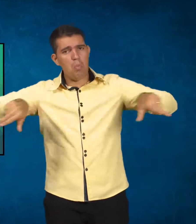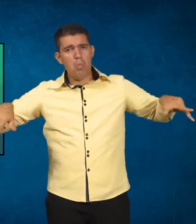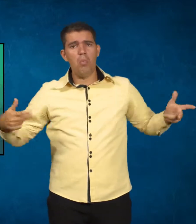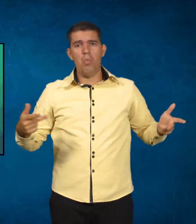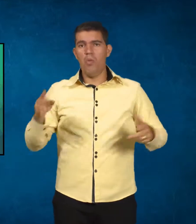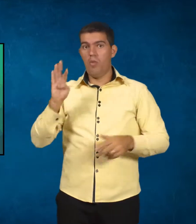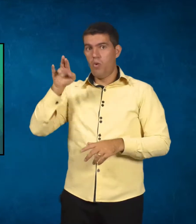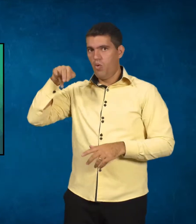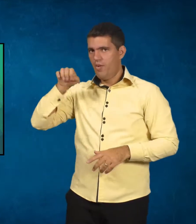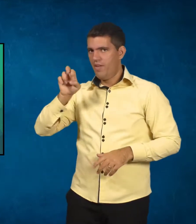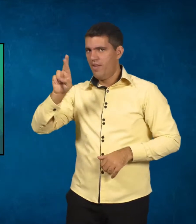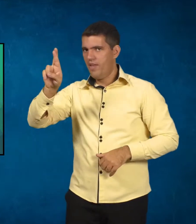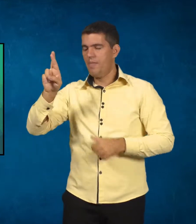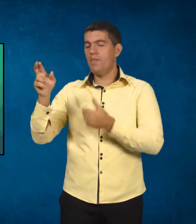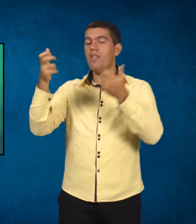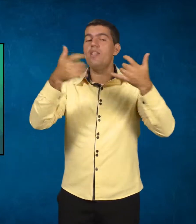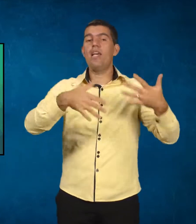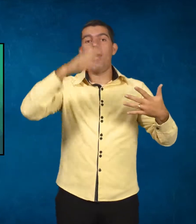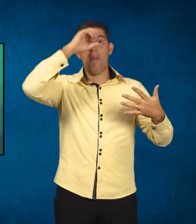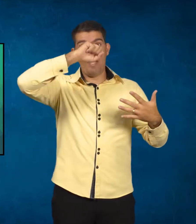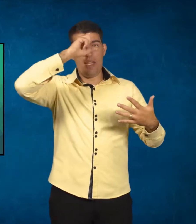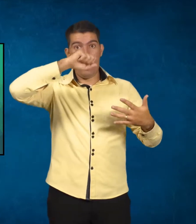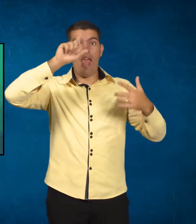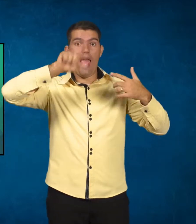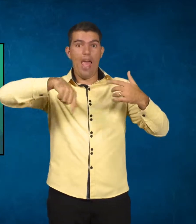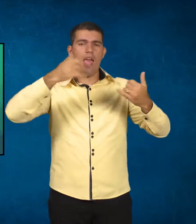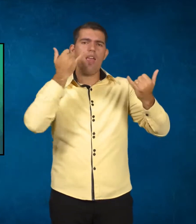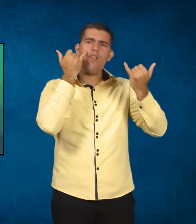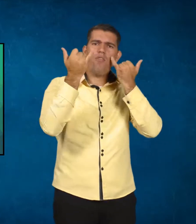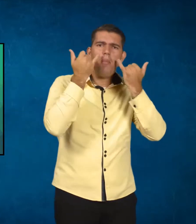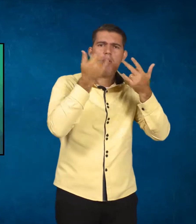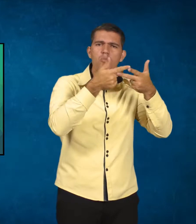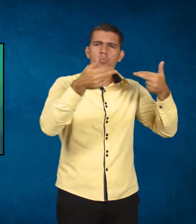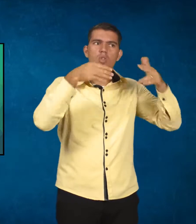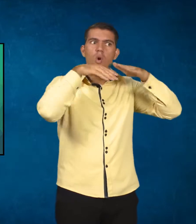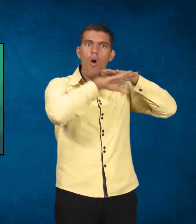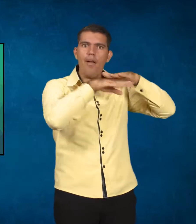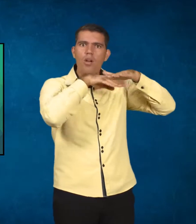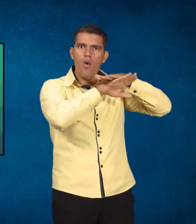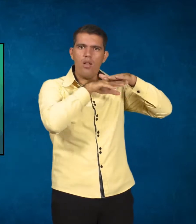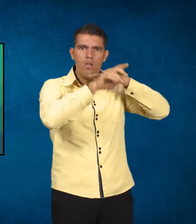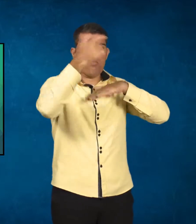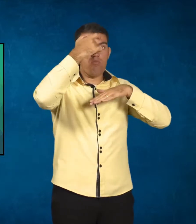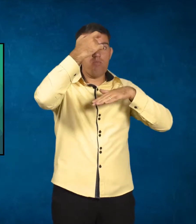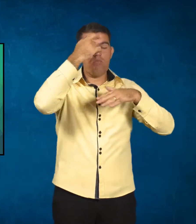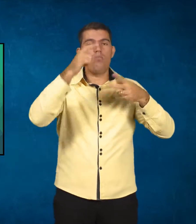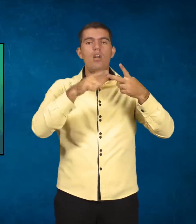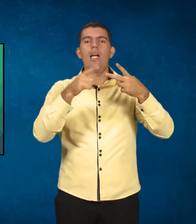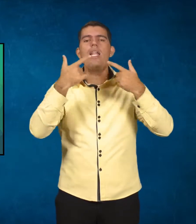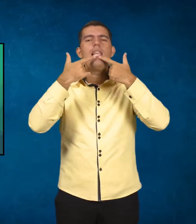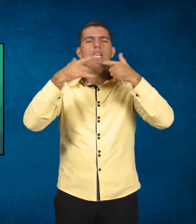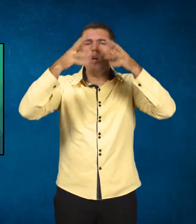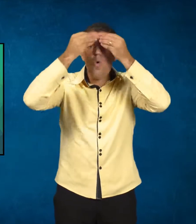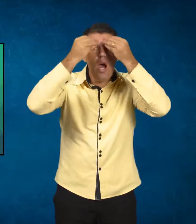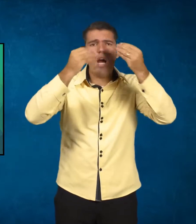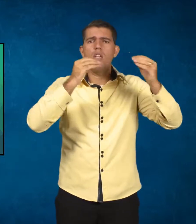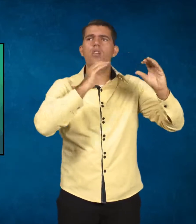a aprendizagem ocorre por meio de armazenamento de informações, da linguagem, comunicação com o mundo,